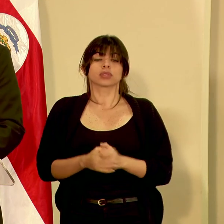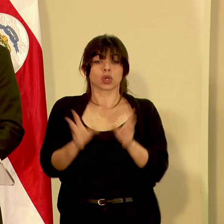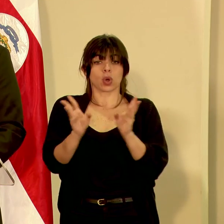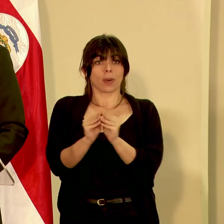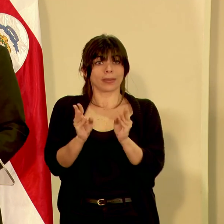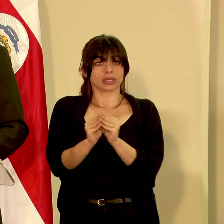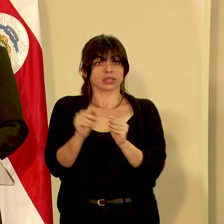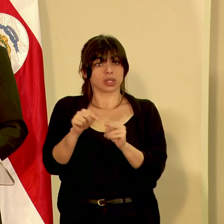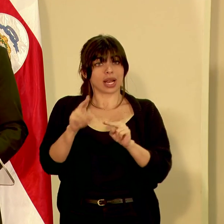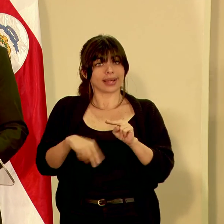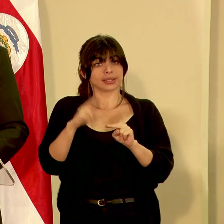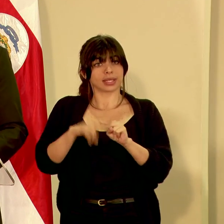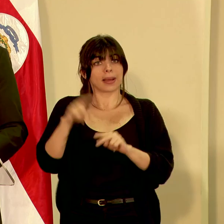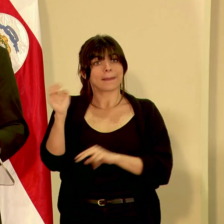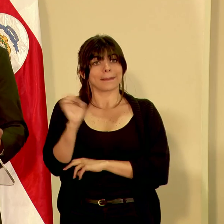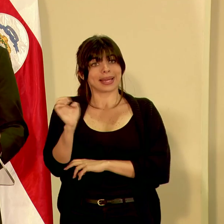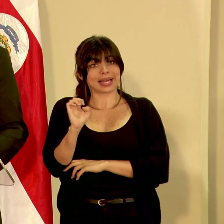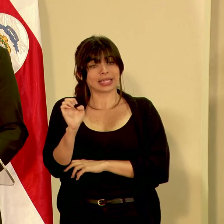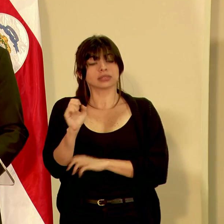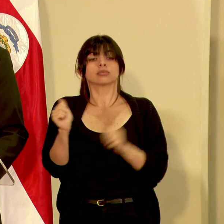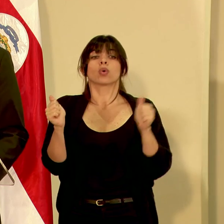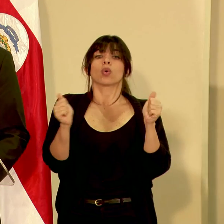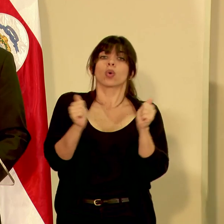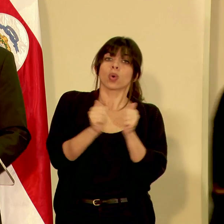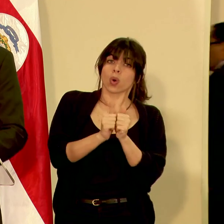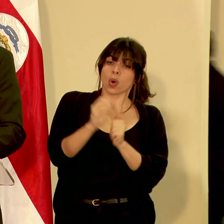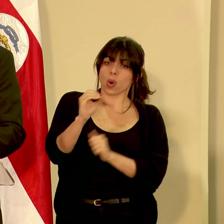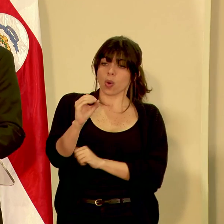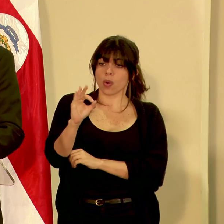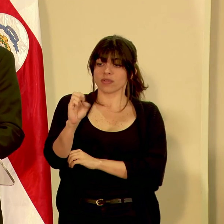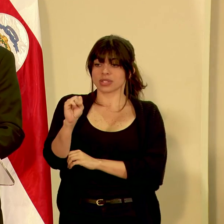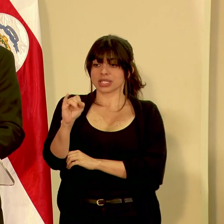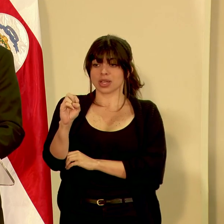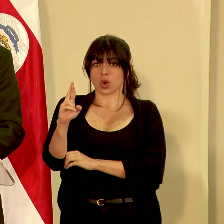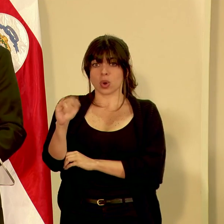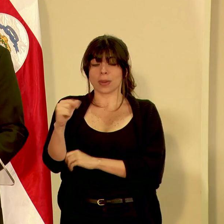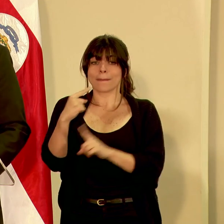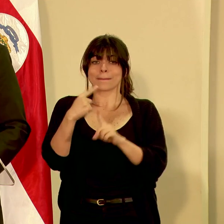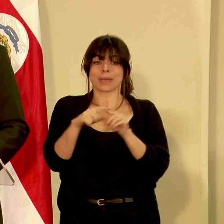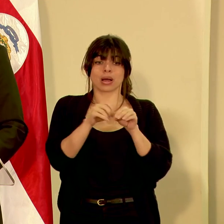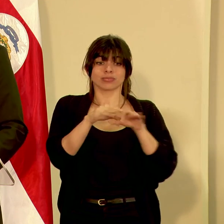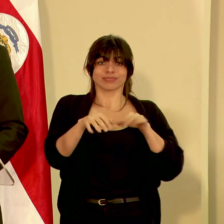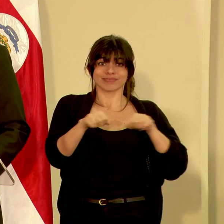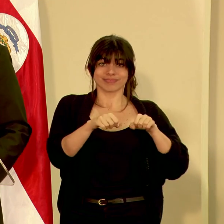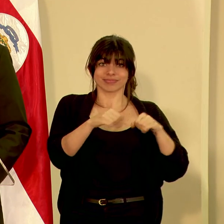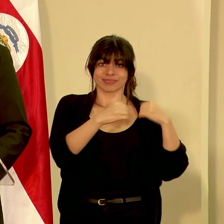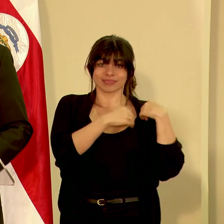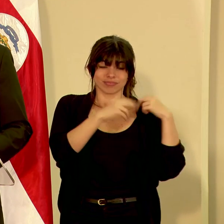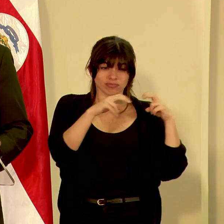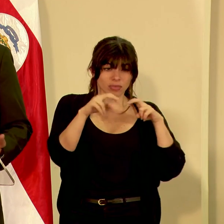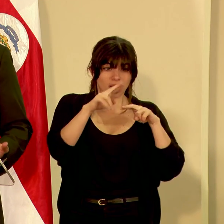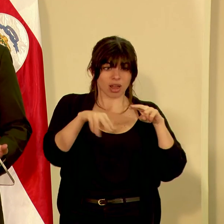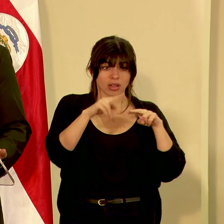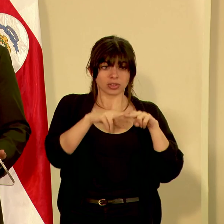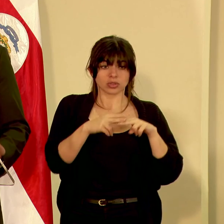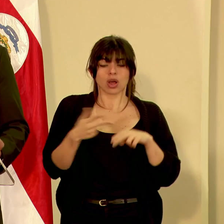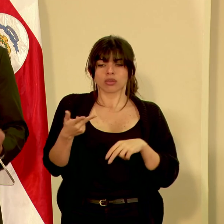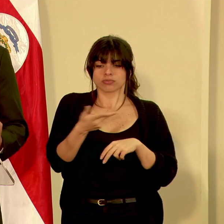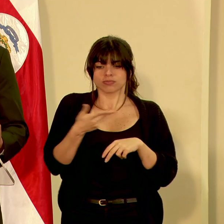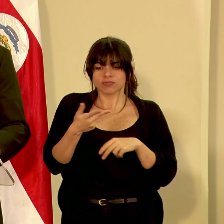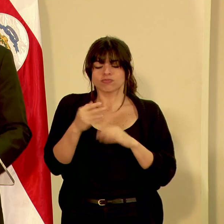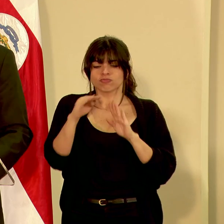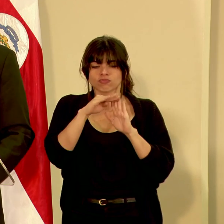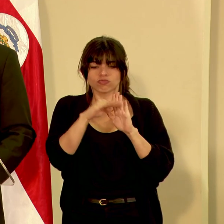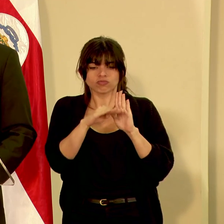Comisión Nacional de Emergencias en conjunto con el OXICOR y la Red Sismológica Nacional ha venido emitiendo una serie de